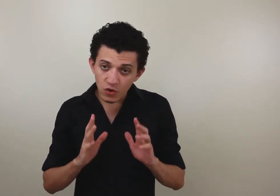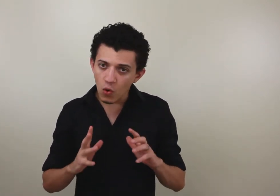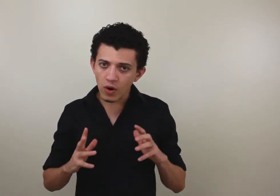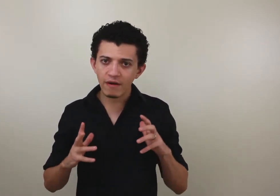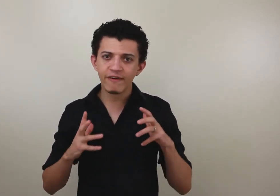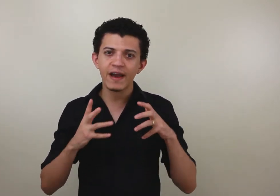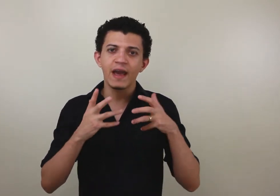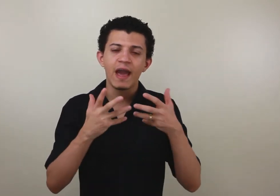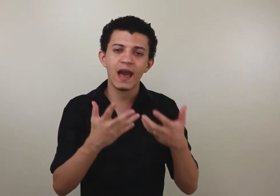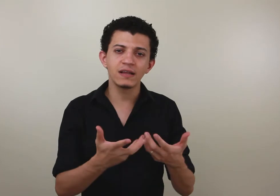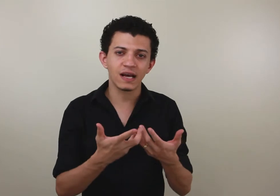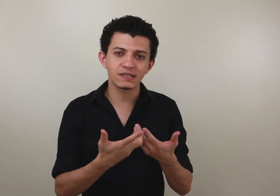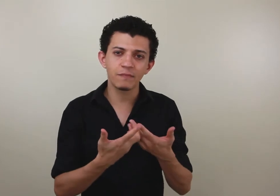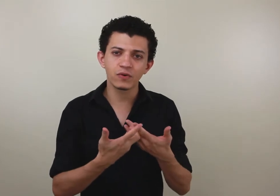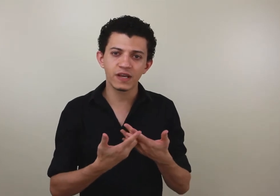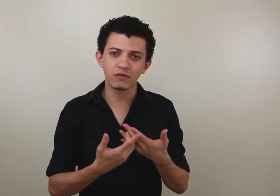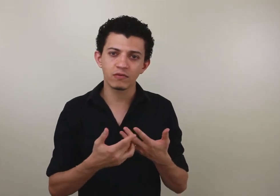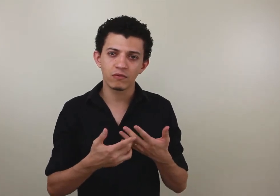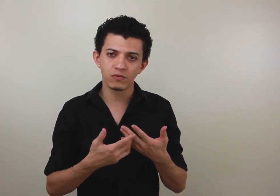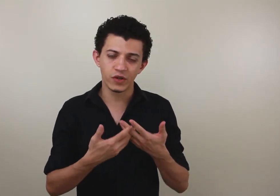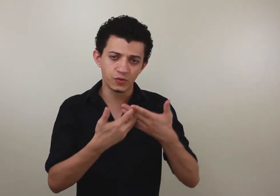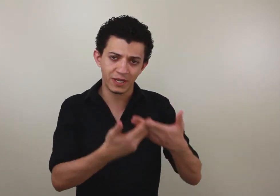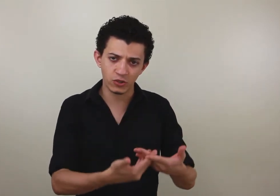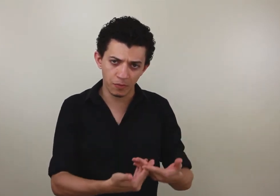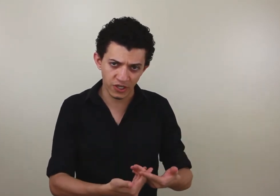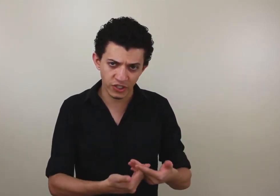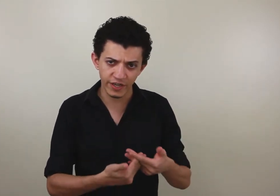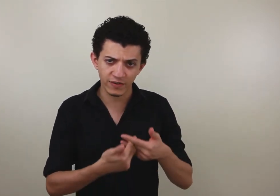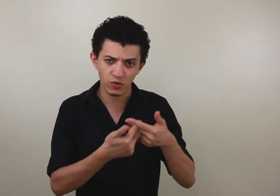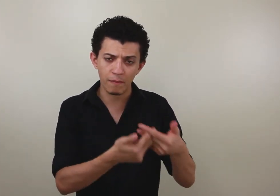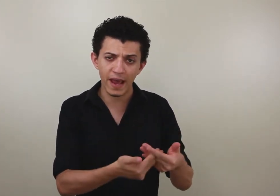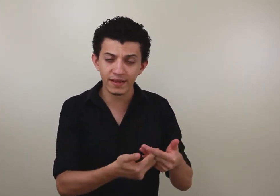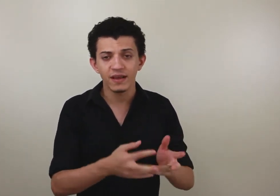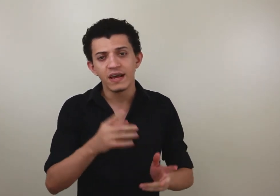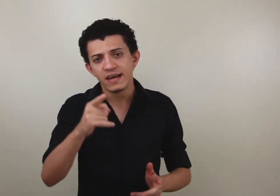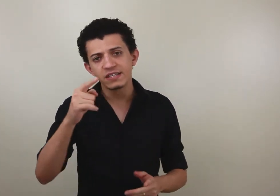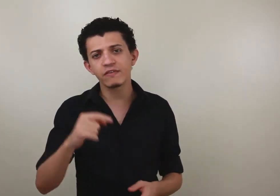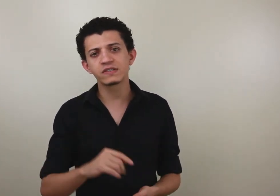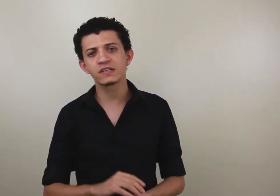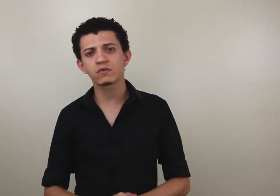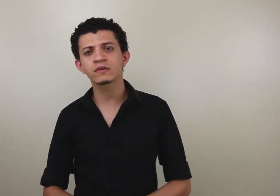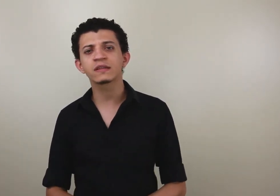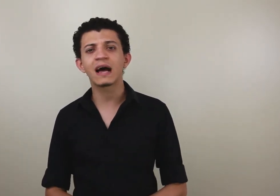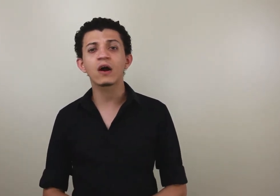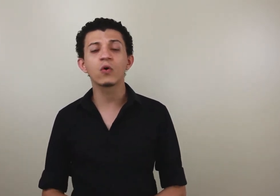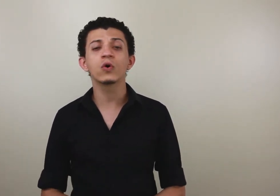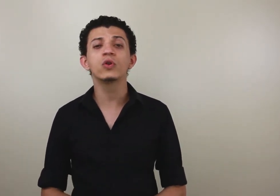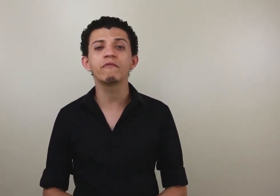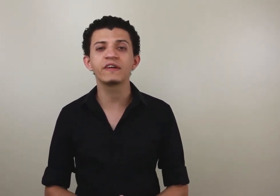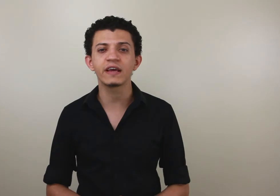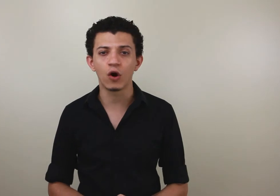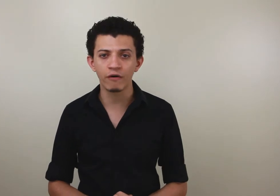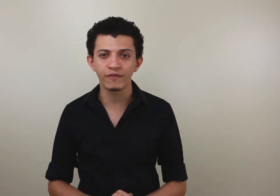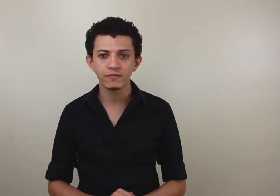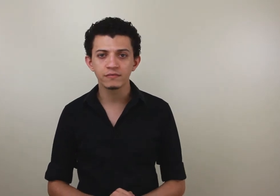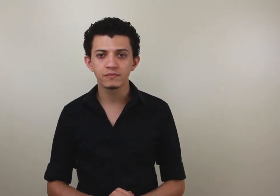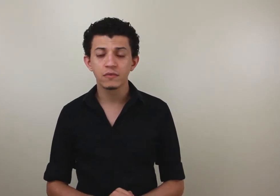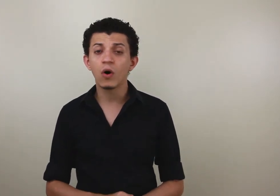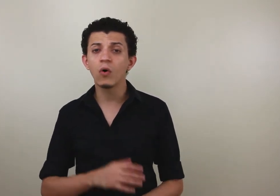nunca vai realizar 100% do seu objetivo, a sua meta, se você se contentar com 99 ou